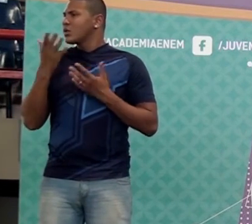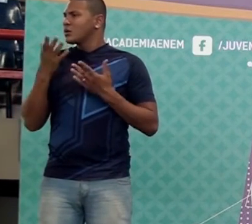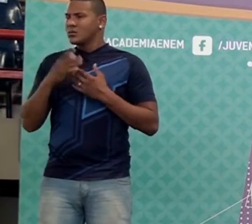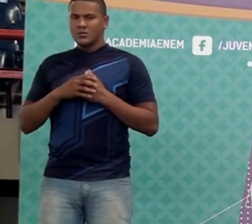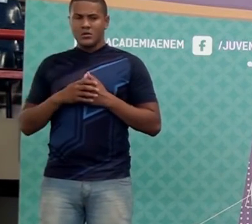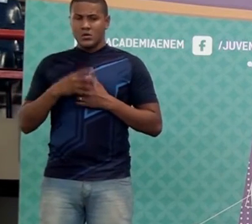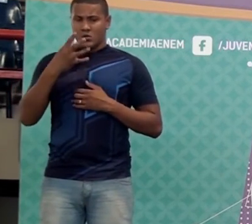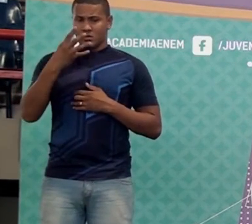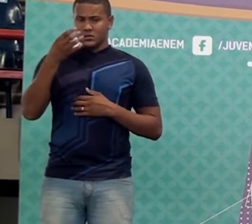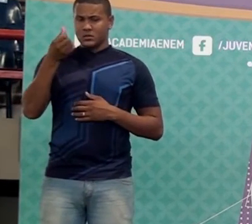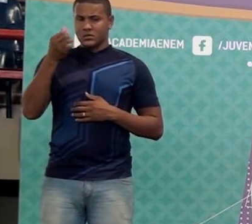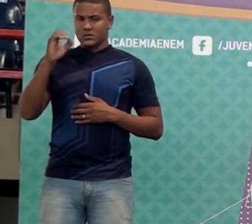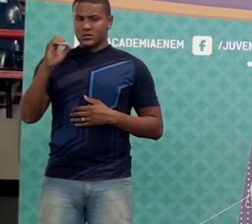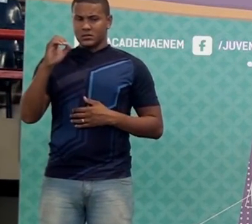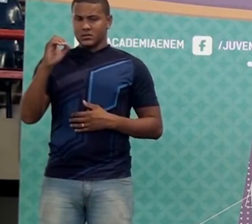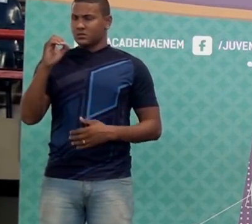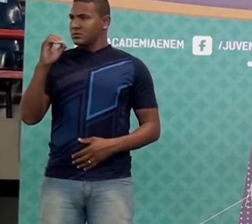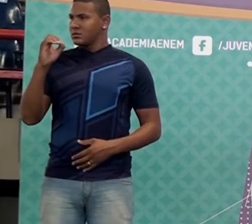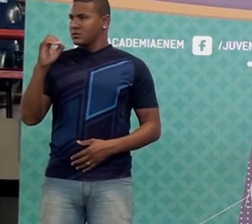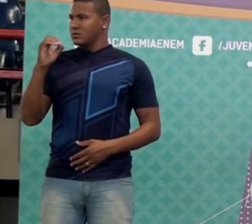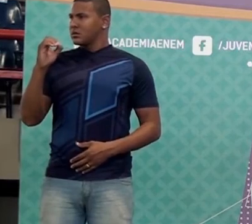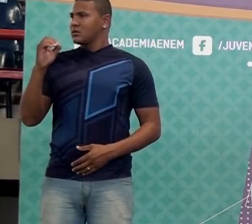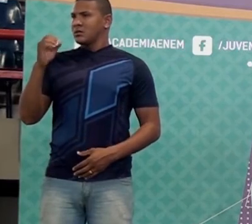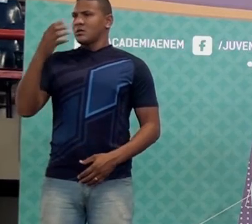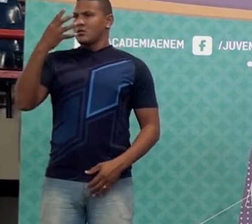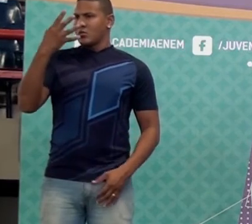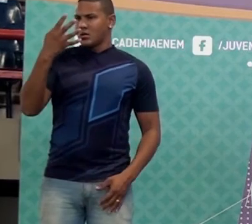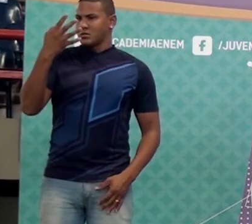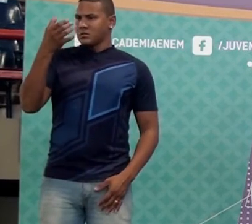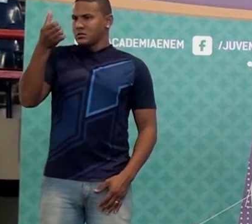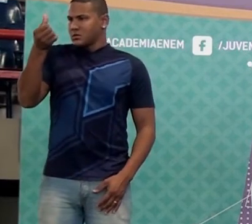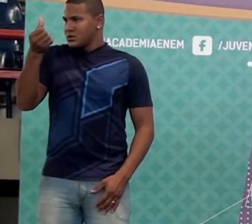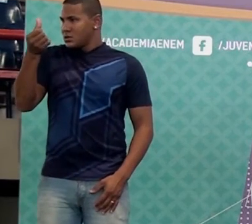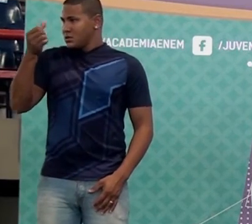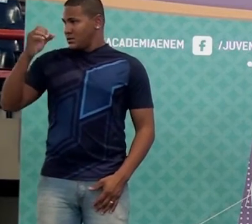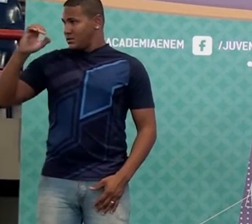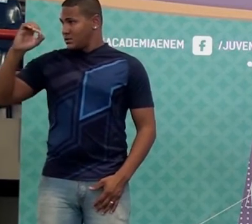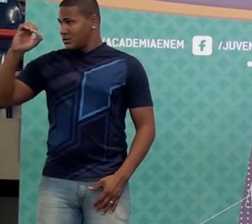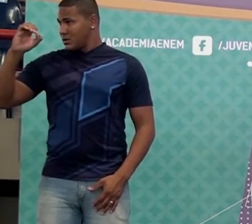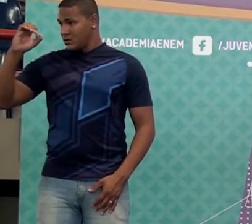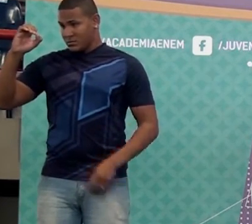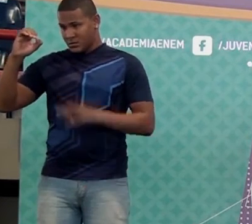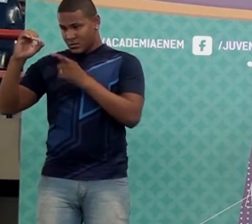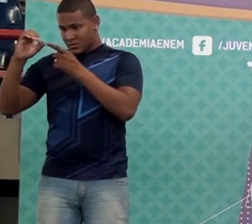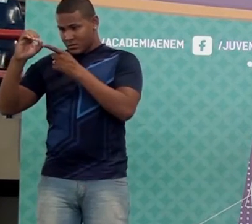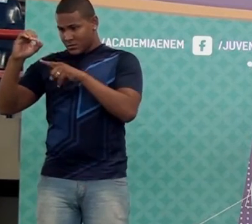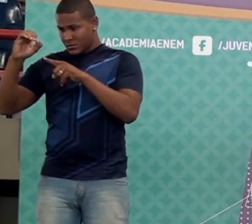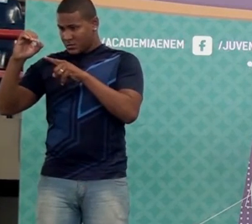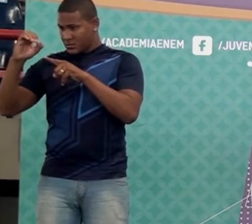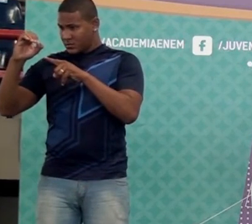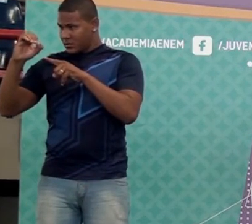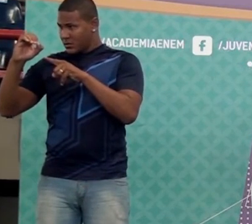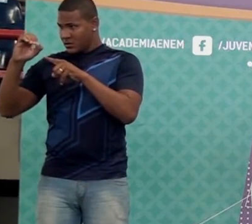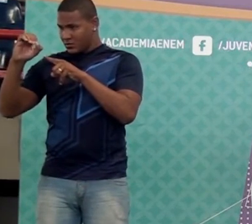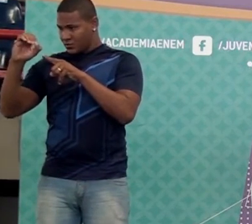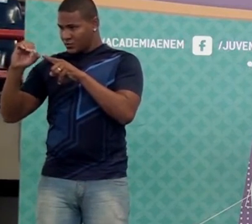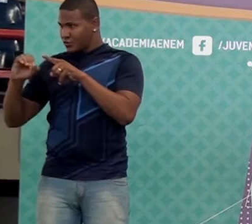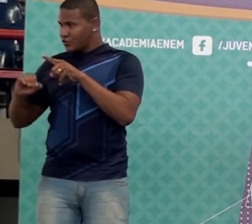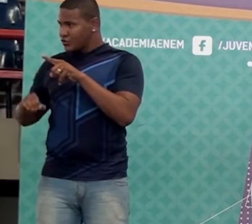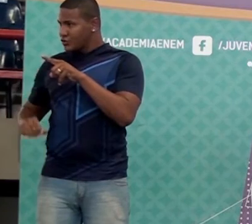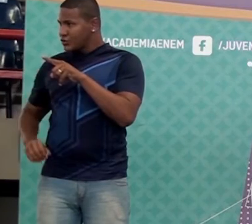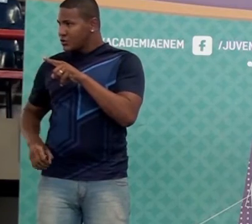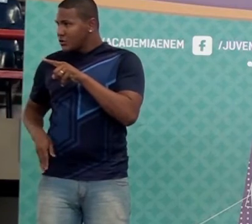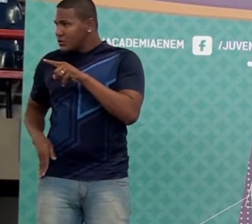Ora, quatrocentos e sessenta é quatro, seis, zero. Se tu tirar o último zero, fica só quarenta seis, não fica?